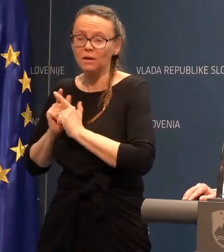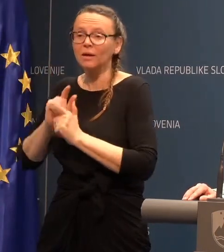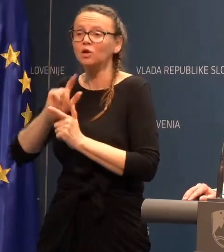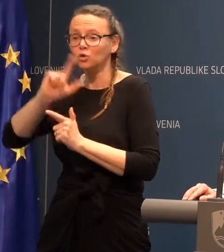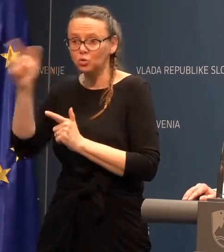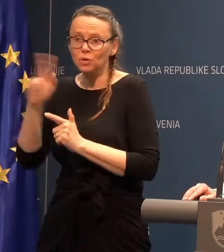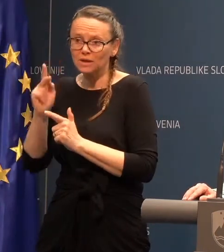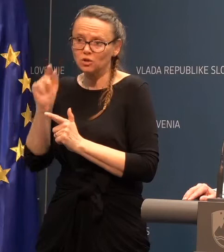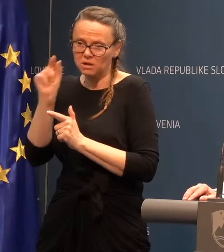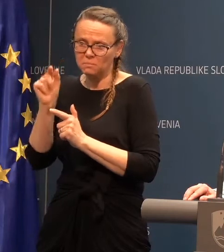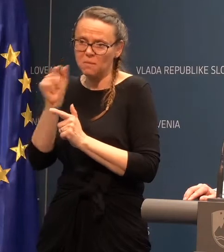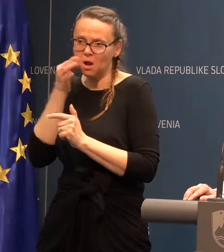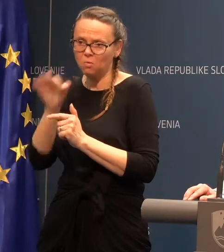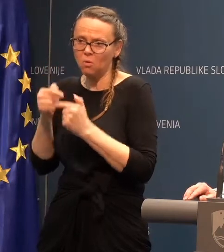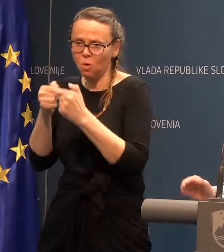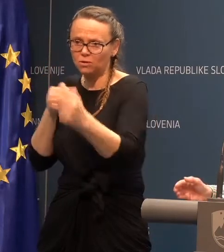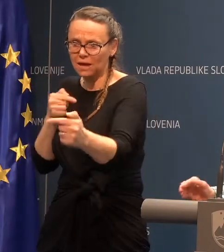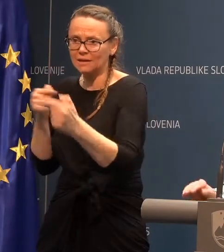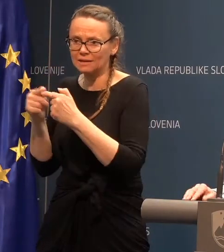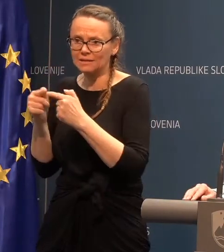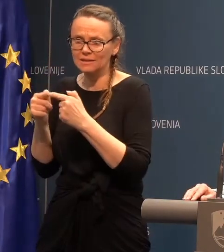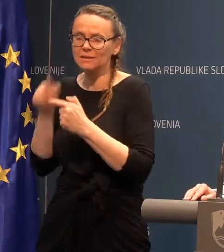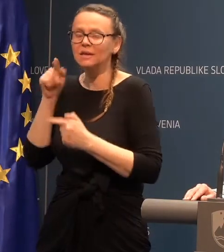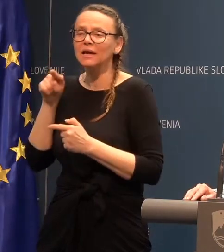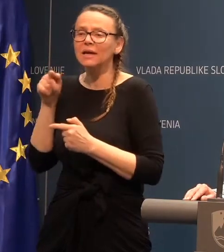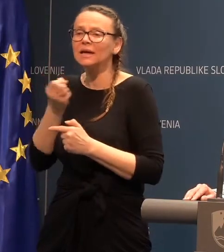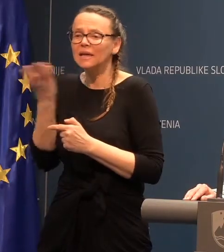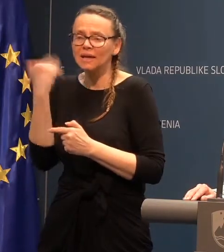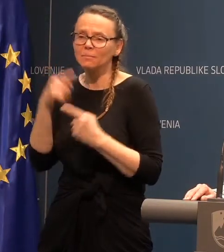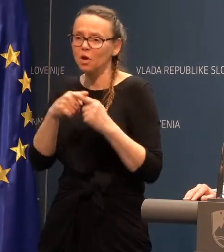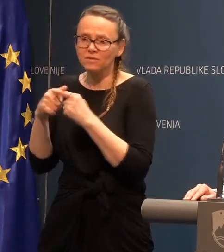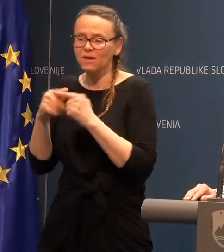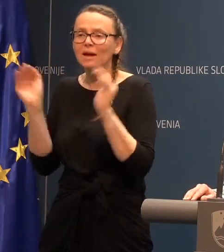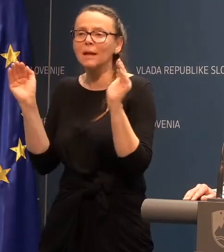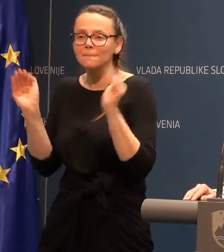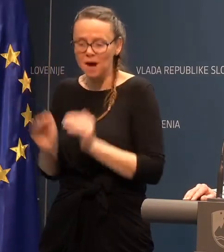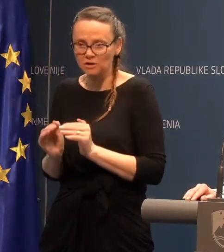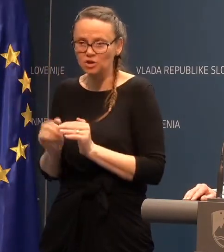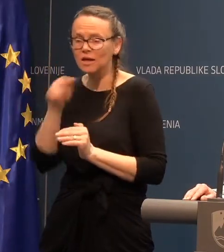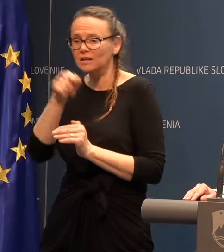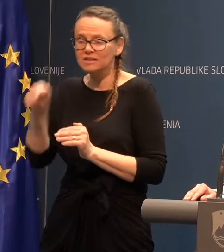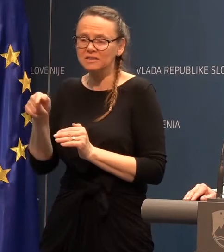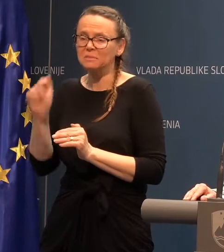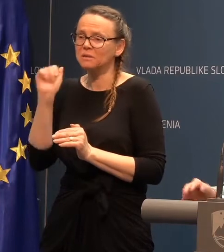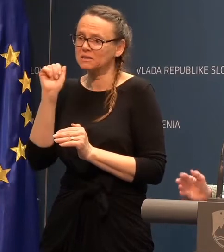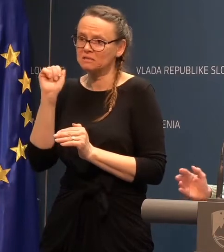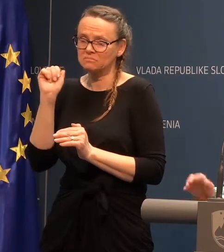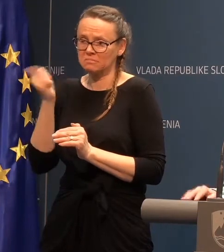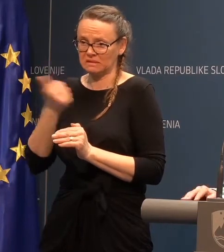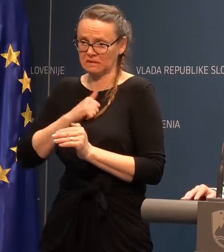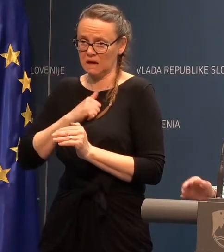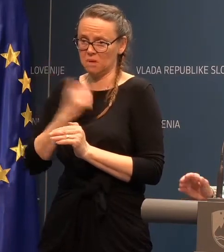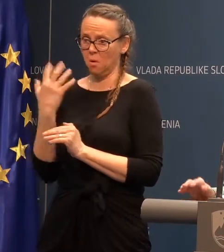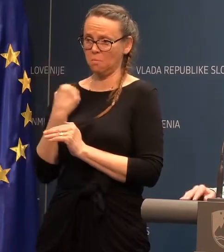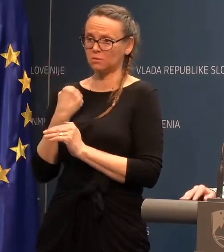bili pa širši kontakti tisti, kjer je bilo tveganje manjše, tisti pa se samo samo odpazujejo ali v